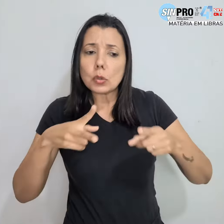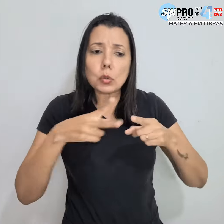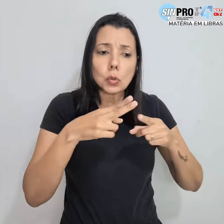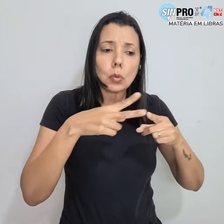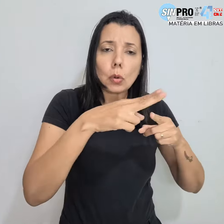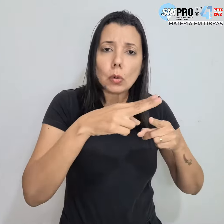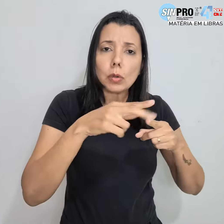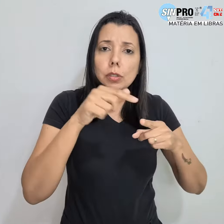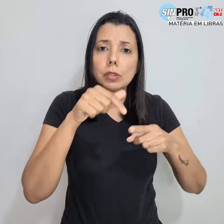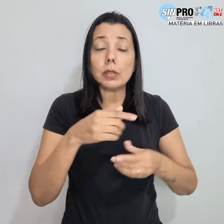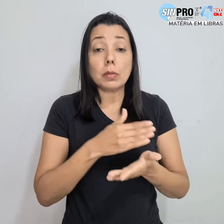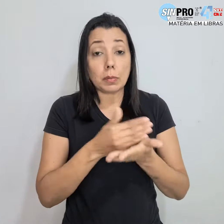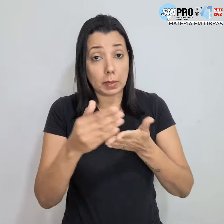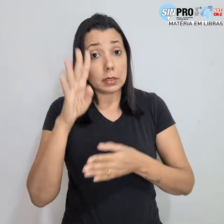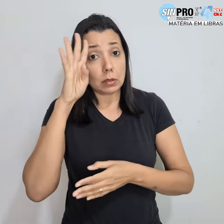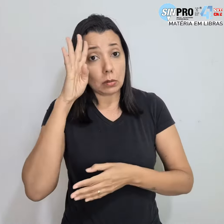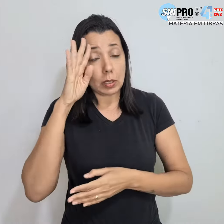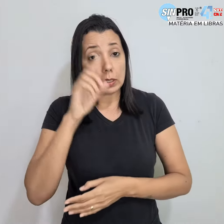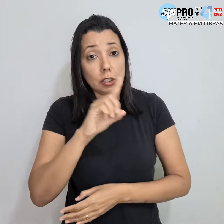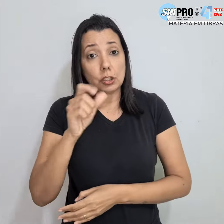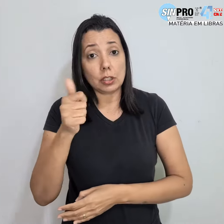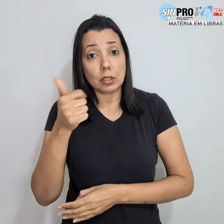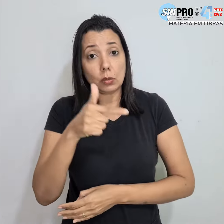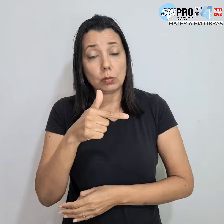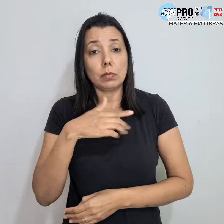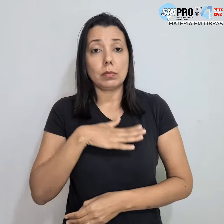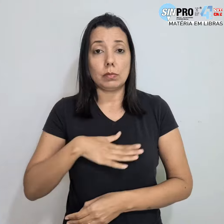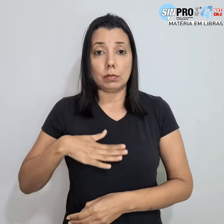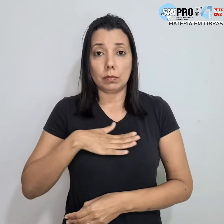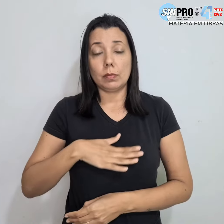vetos a partir desta quarta-feira, dia 12 de agosto.